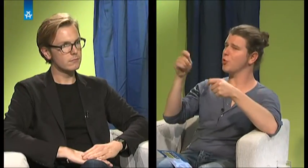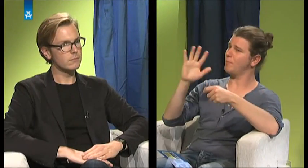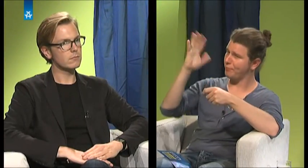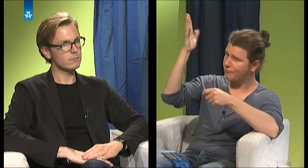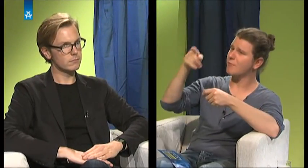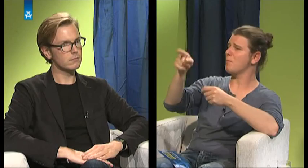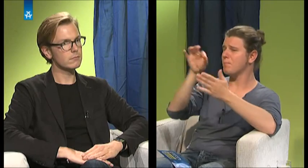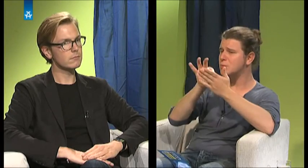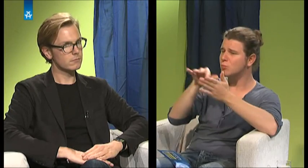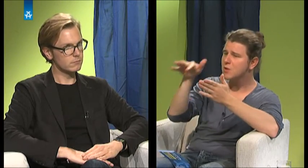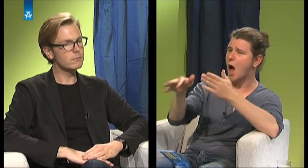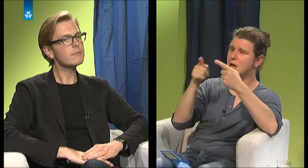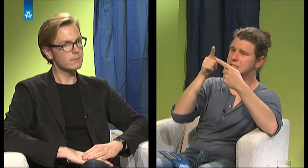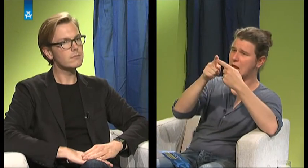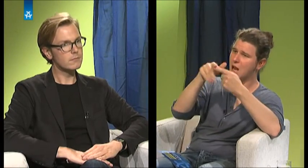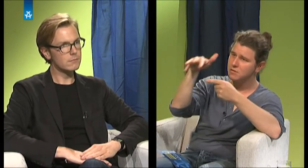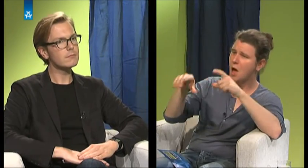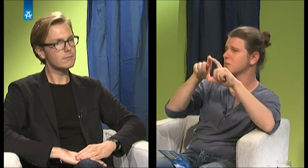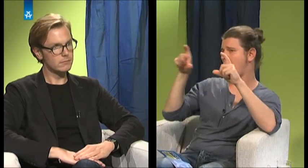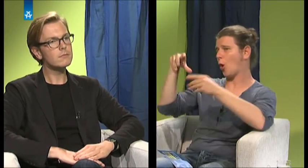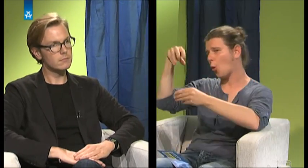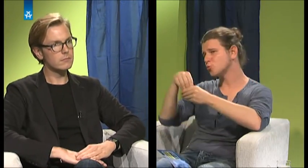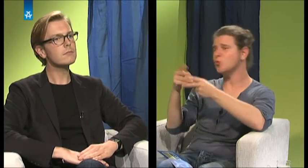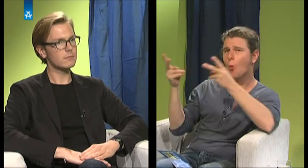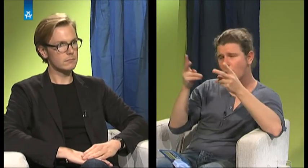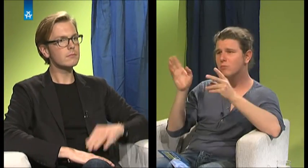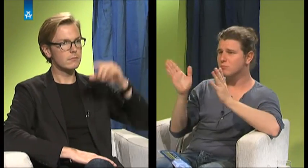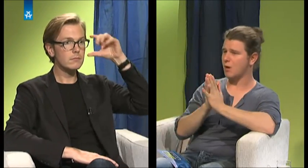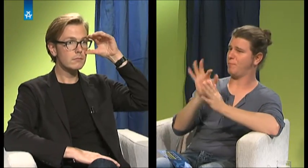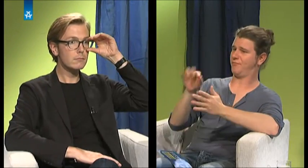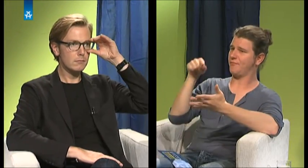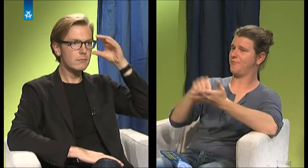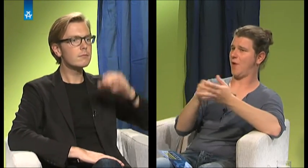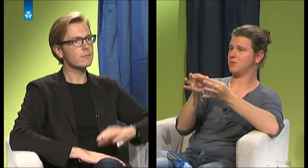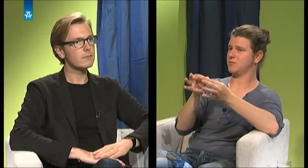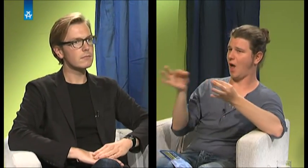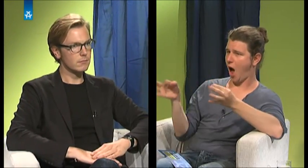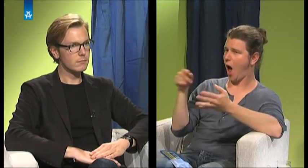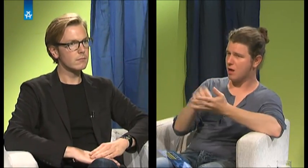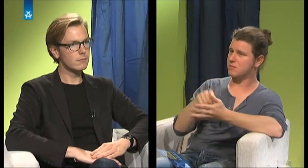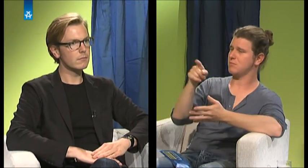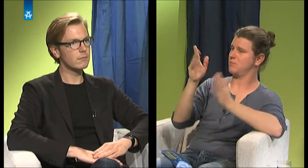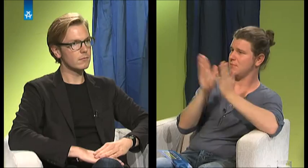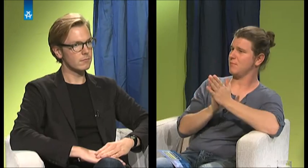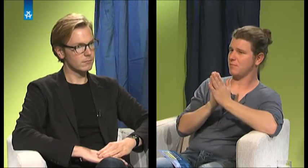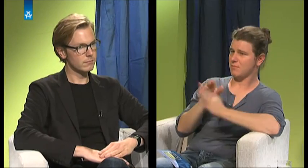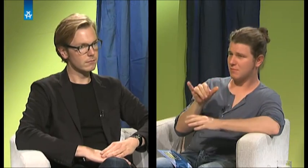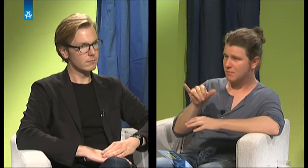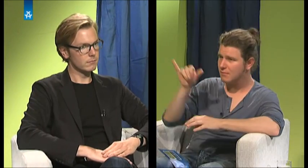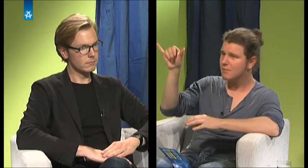Ziele erfüllt gehabt von der Stiftung. Inklusion war das Thema, dann kam der große Tag, du bist in die USA geflogen. Was waren